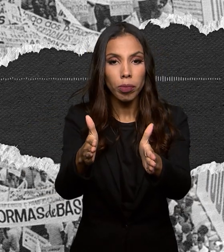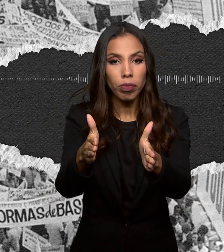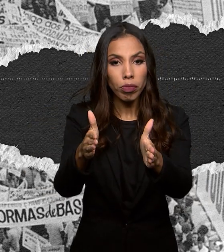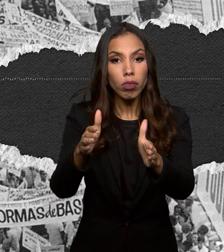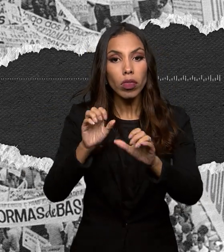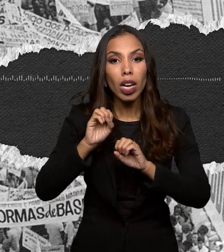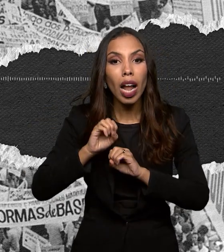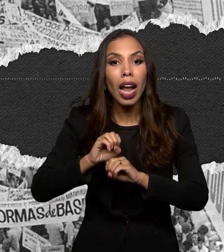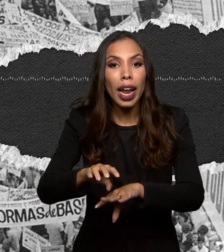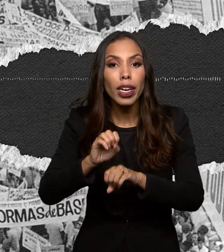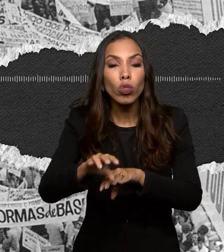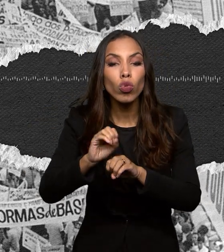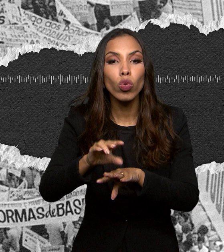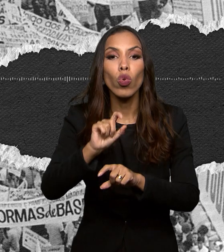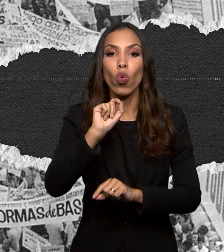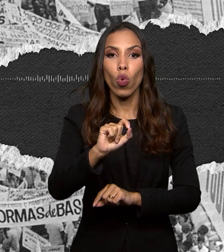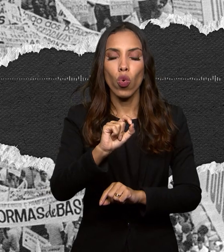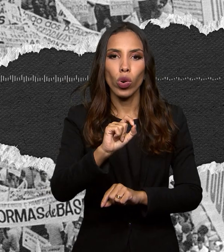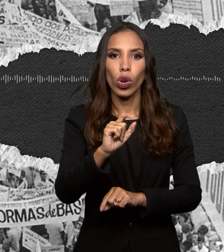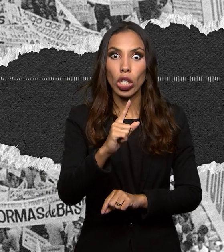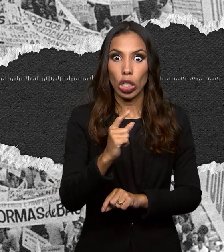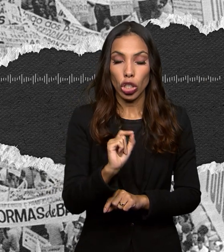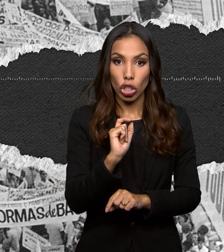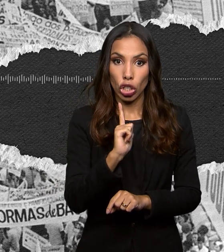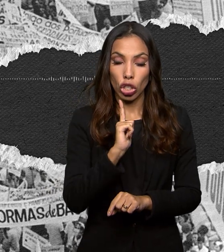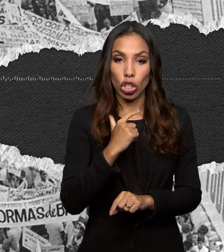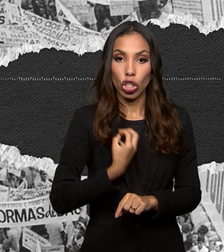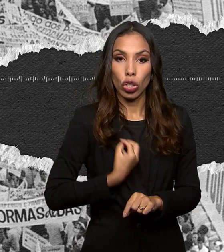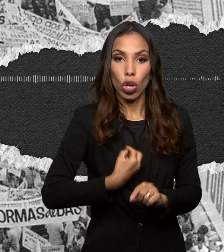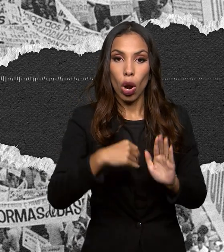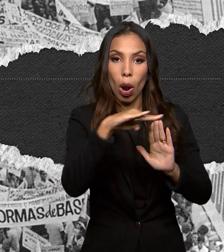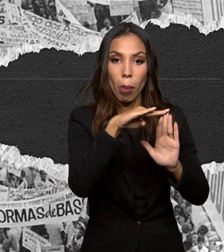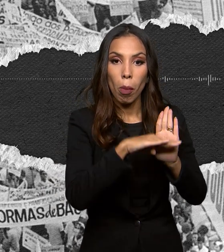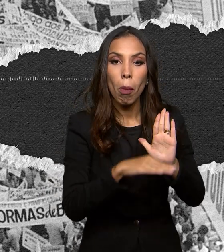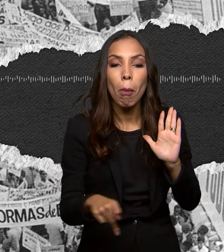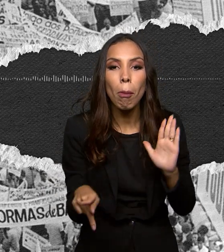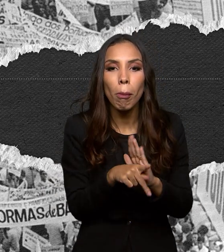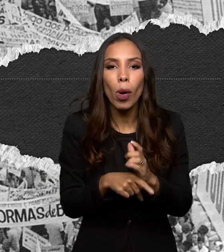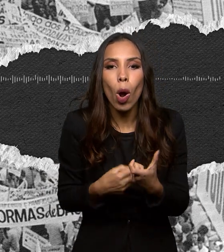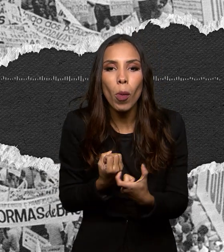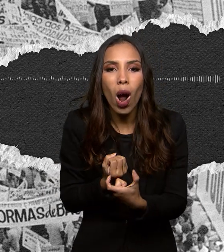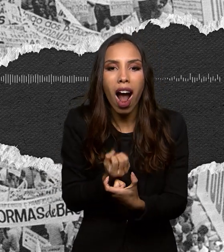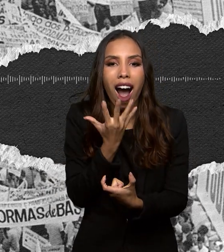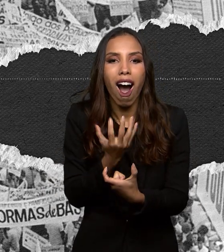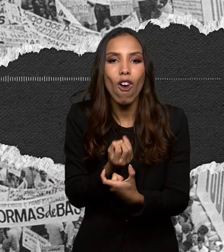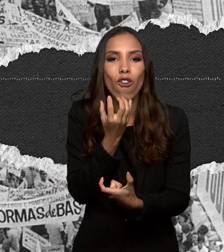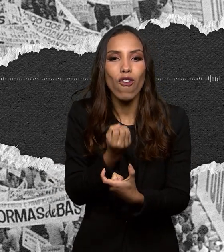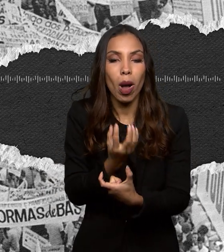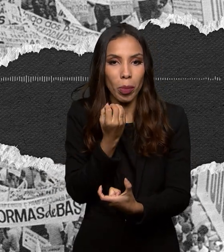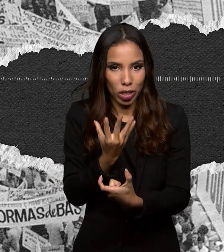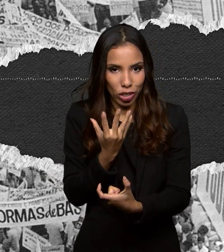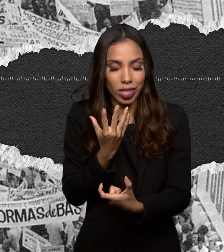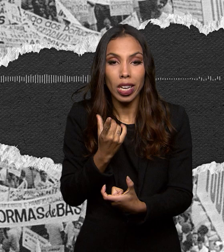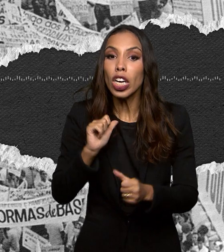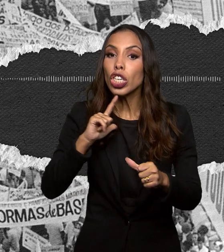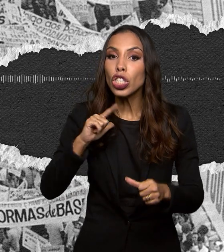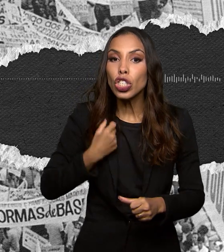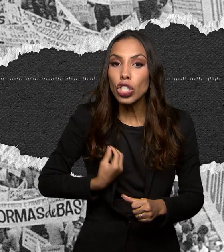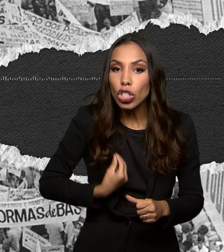estava em curso um ambicioso Programa Nacional de Alfabetização. Agora, eram anunciadas mudanças no ensino superior.